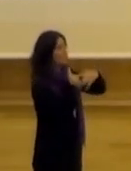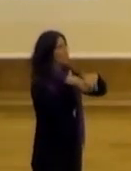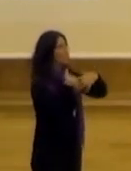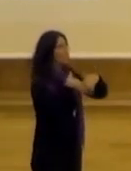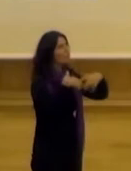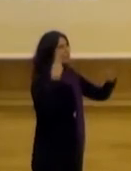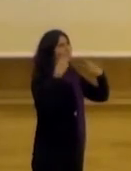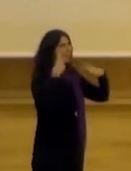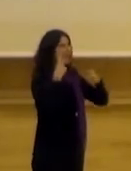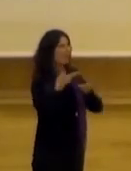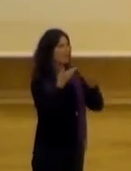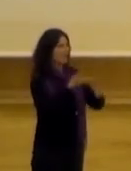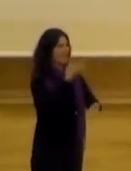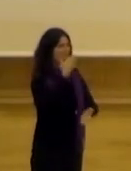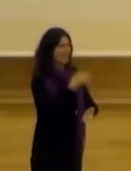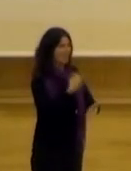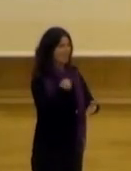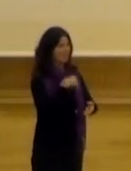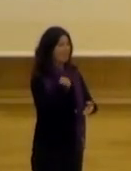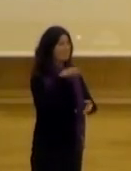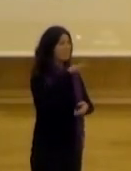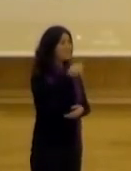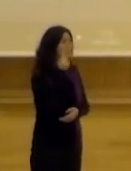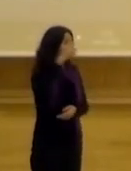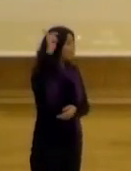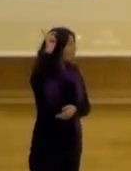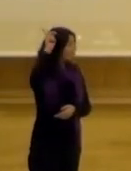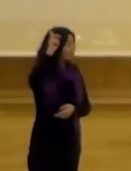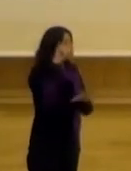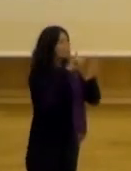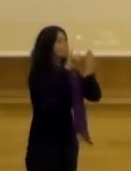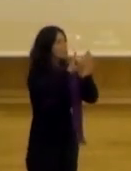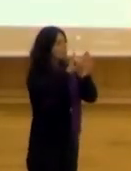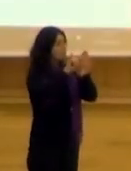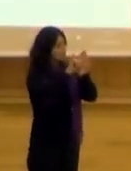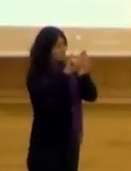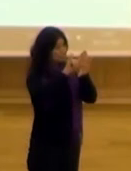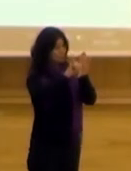visualidad, ayuda a entender, es el que está en YouTube.